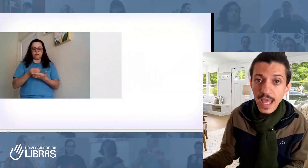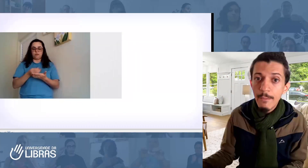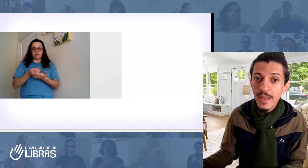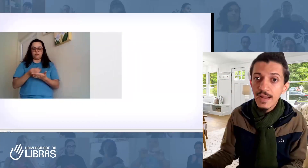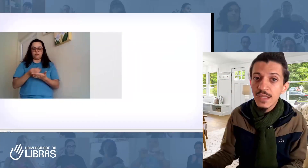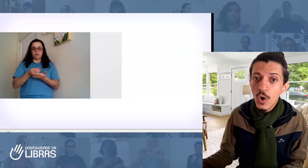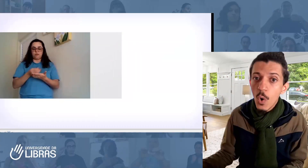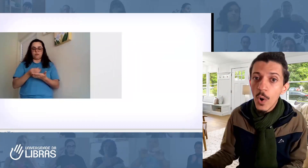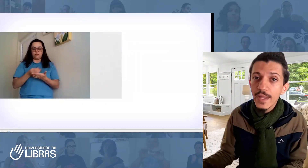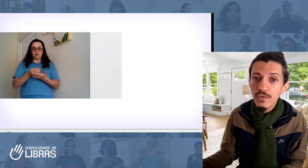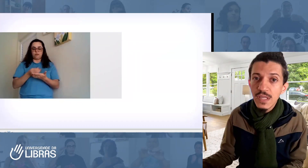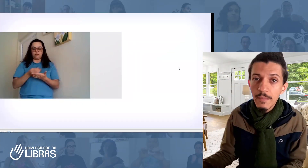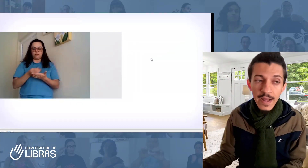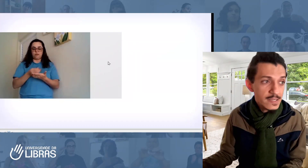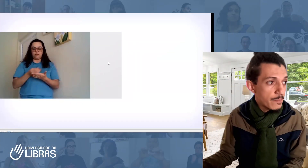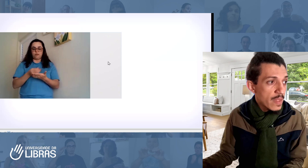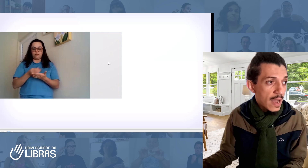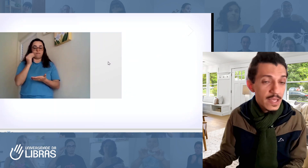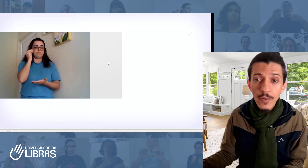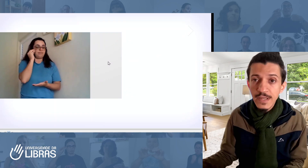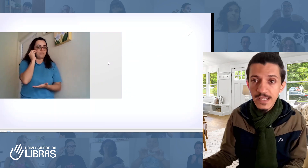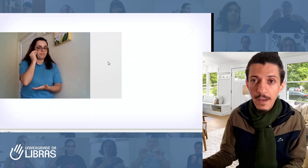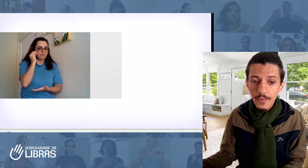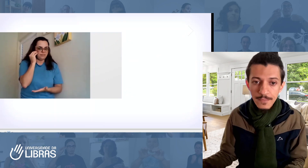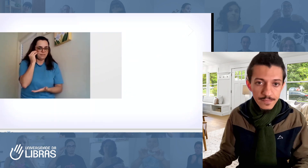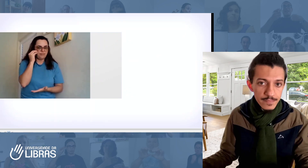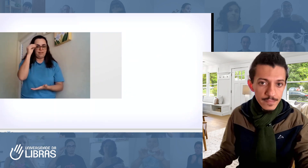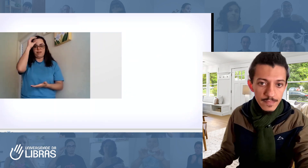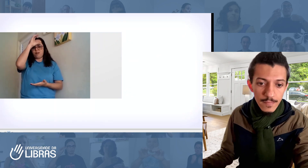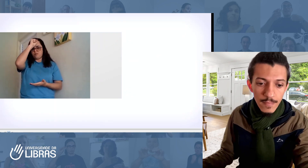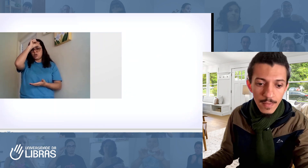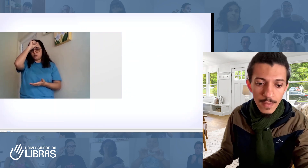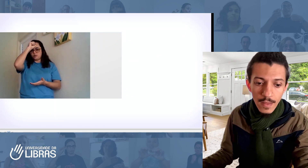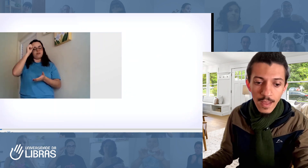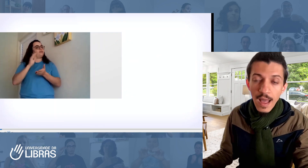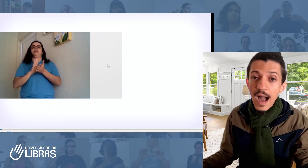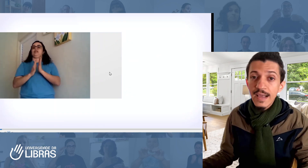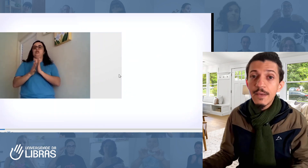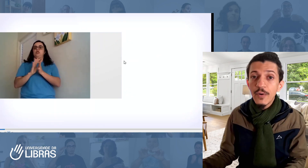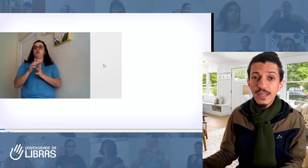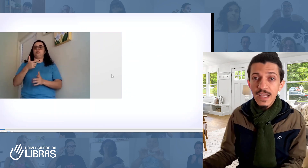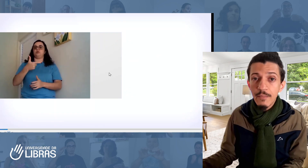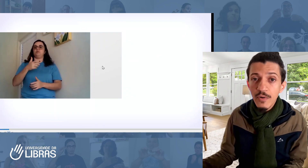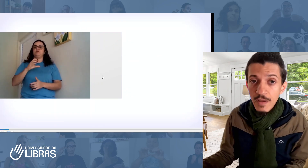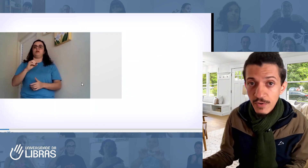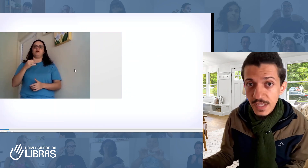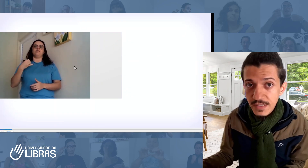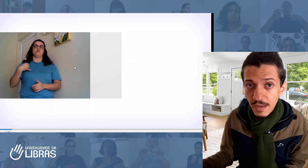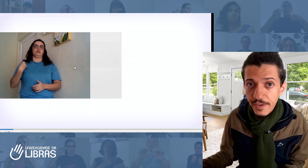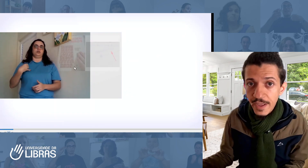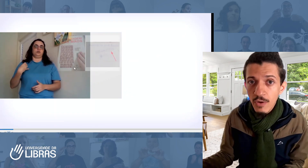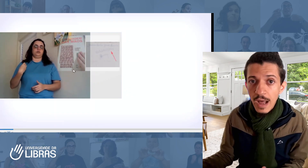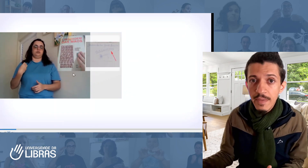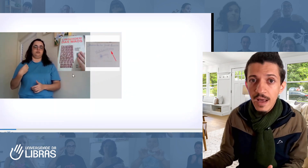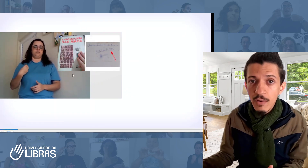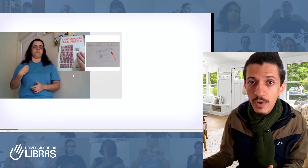apenas oito semanas. Aqui, por exemplo, aqui, por exemplo, você está vendo a minha aluna